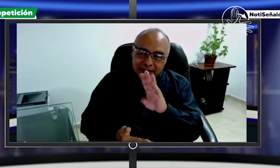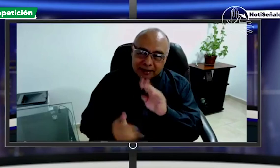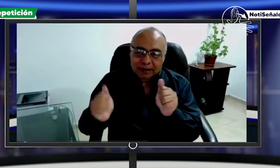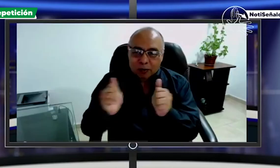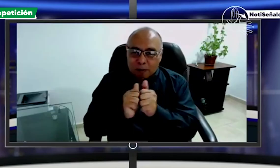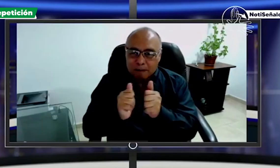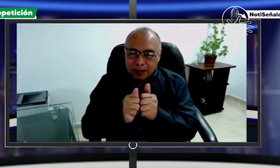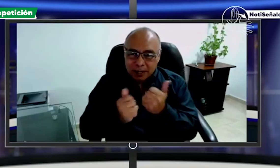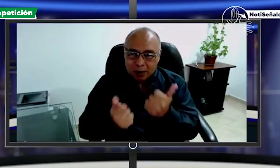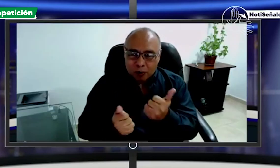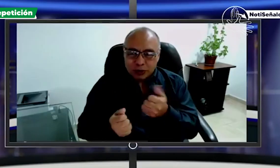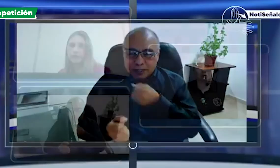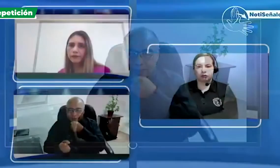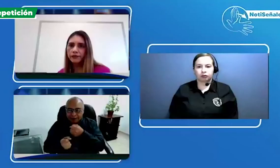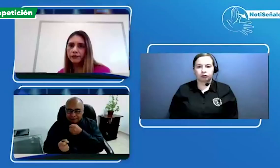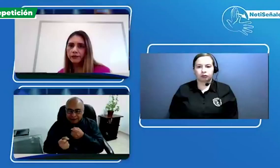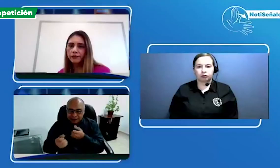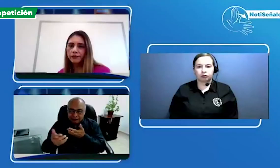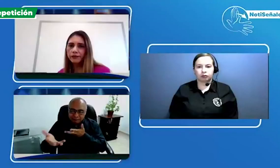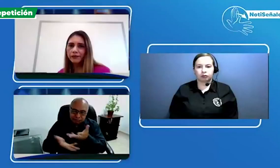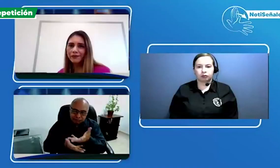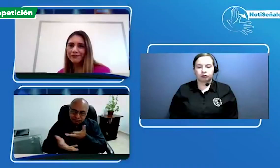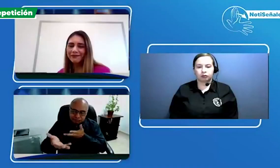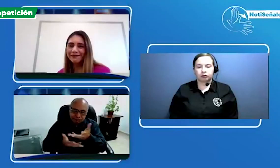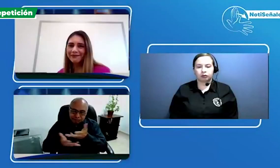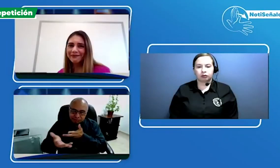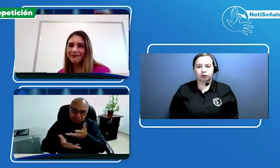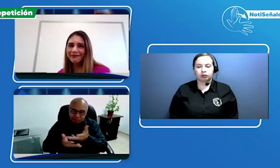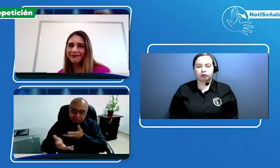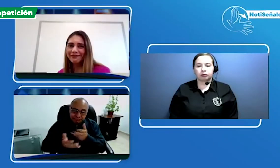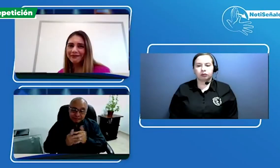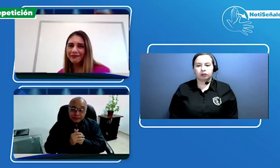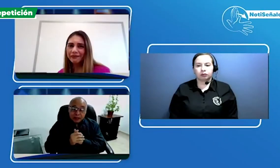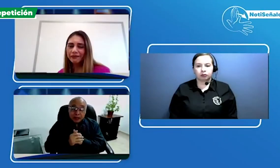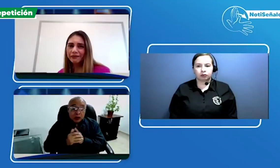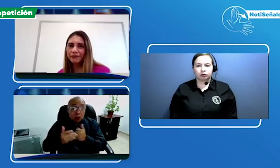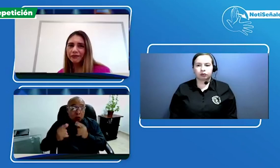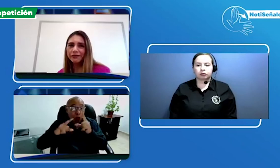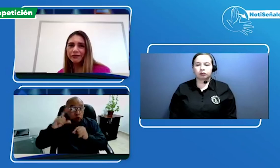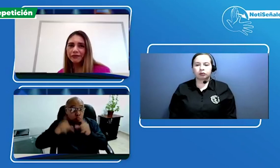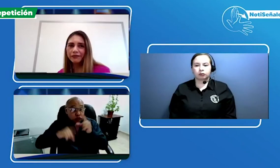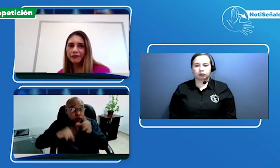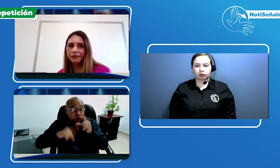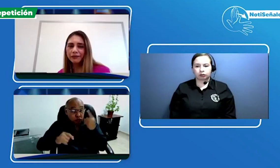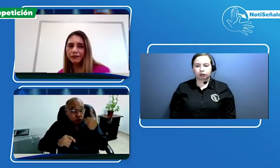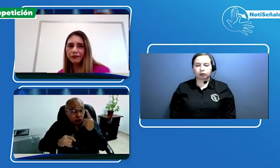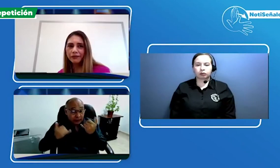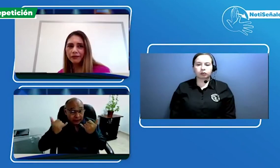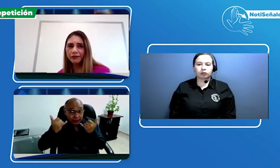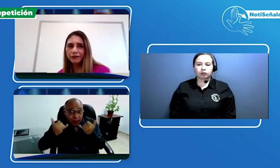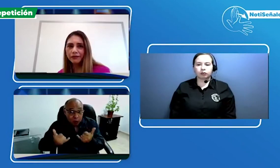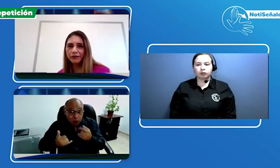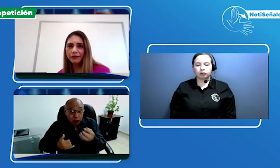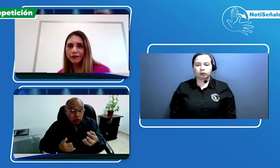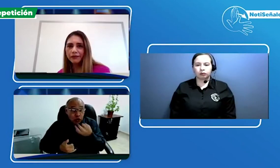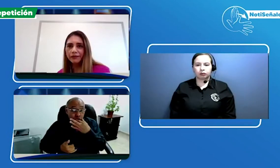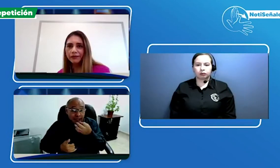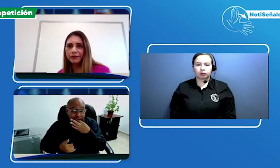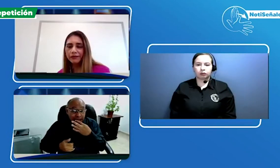que María Isabel muchísimas gracias por acompañarnos en esta entrevista por lo que nos has comentado y pues la verdad